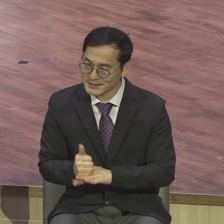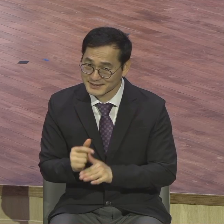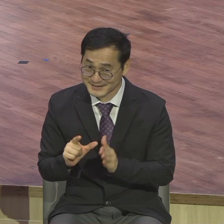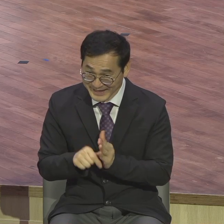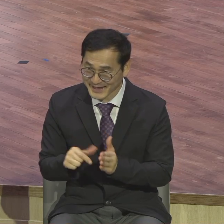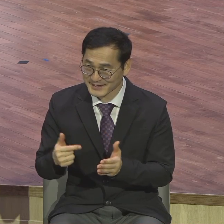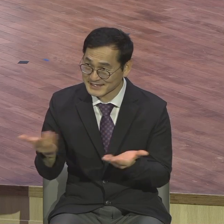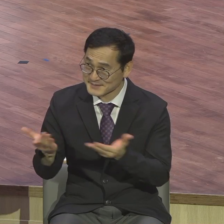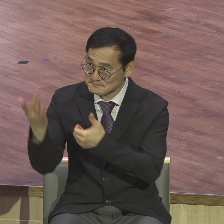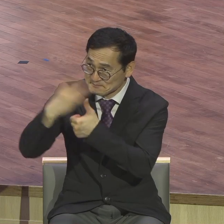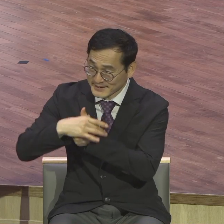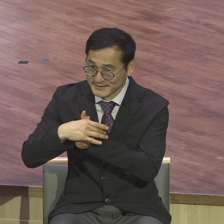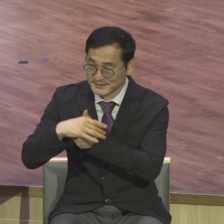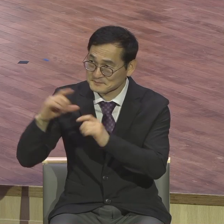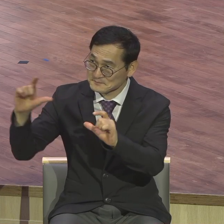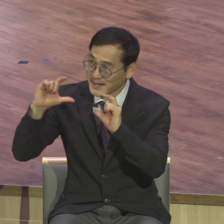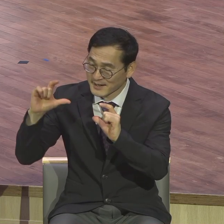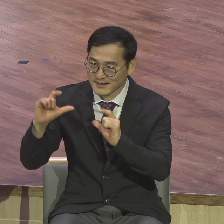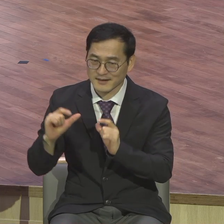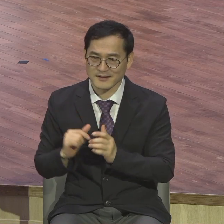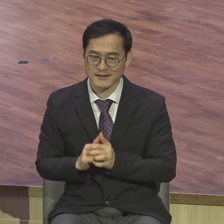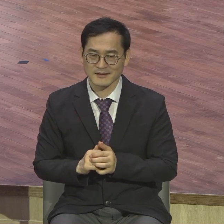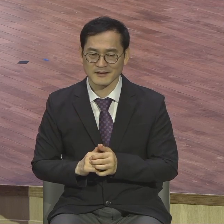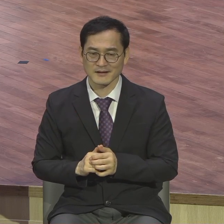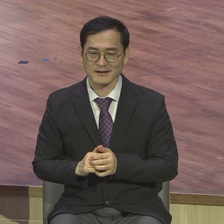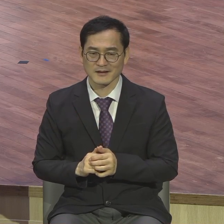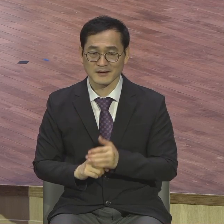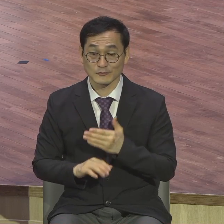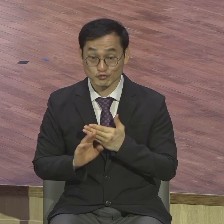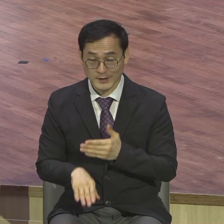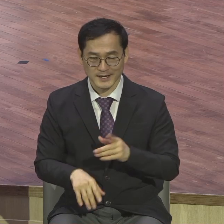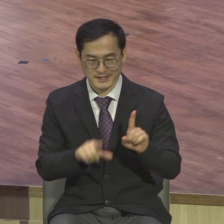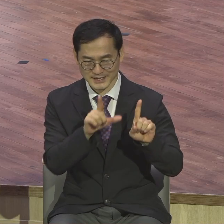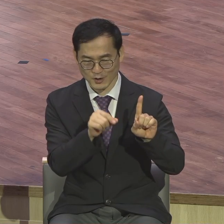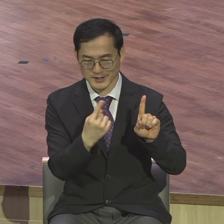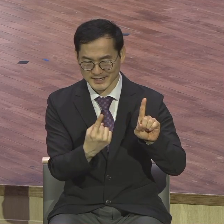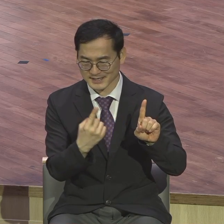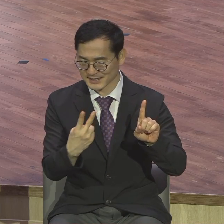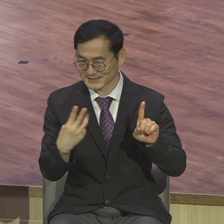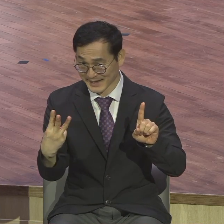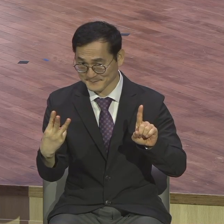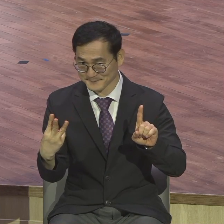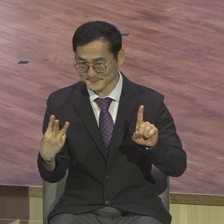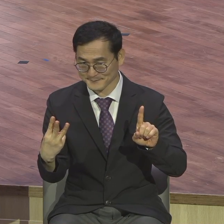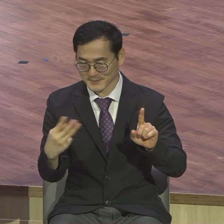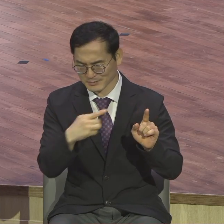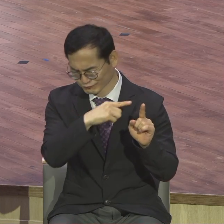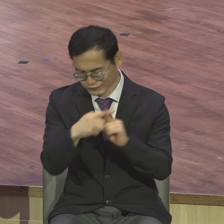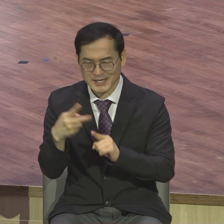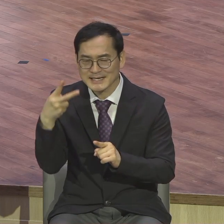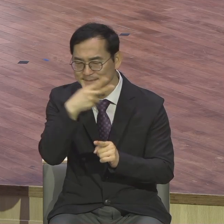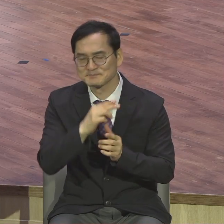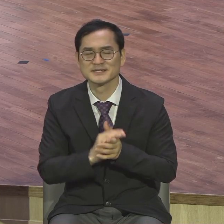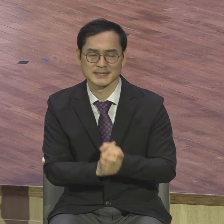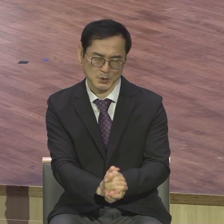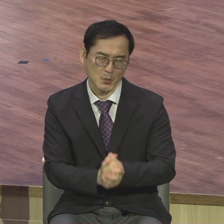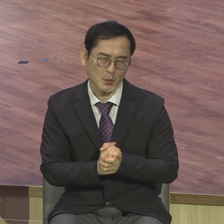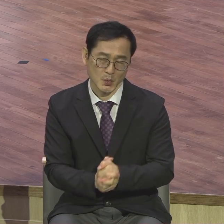그러면 11월 1일 1일 1, 2, 3일 무조건 금식입니다 하나님 내가 올해 이 직분